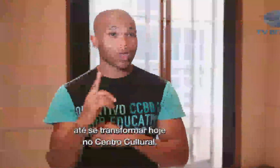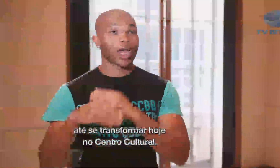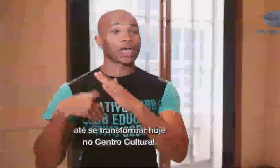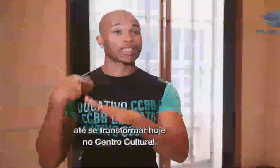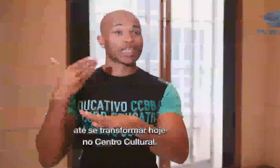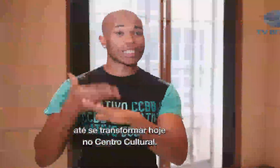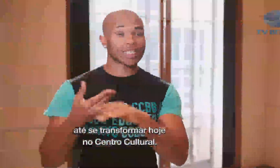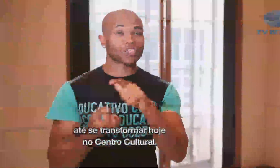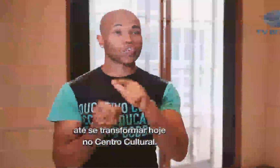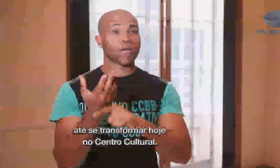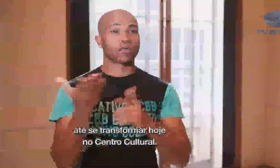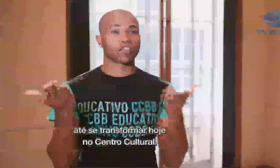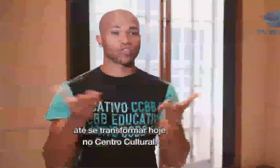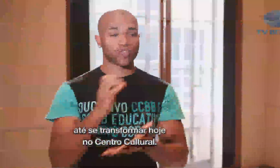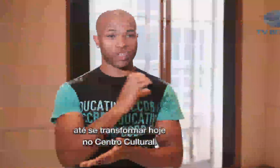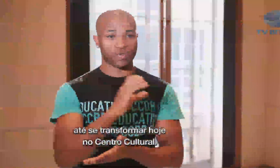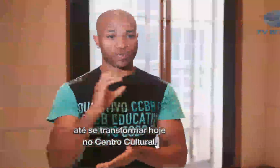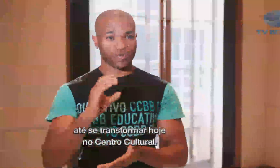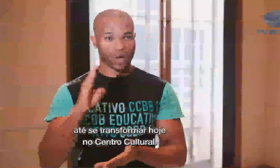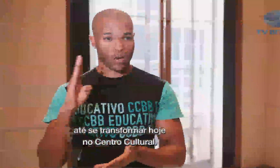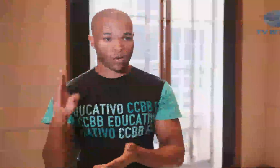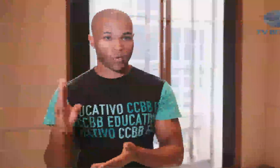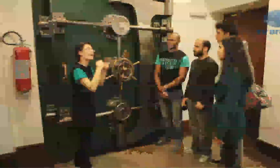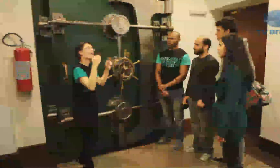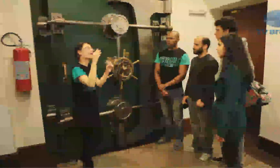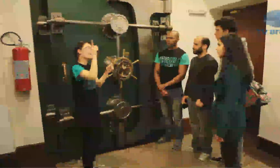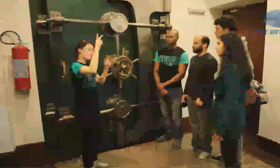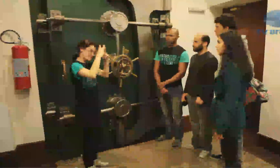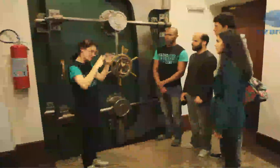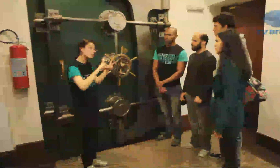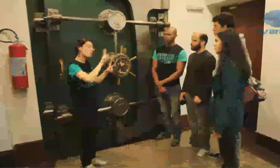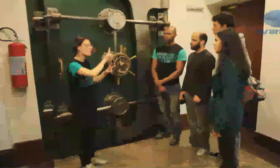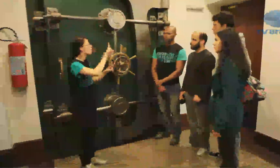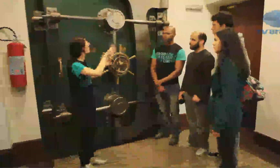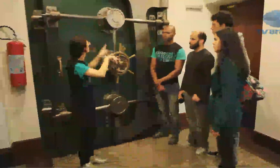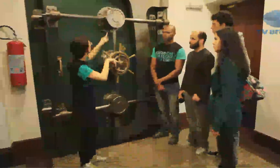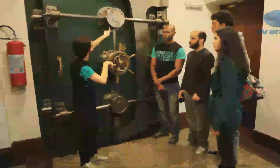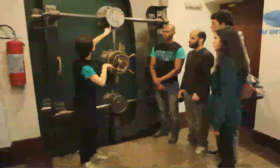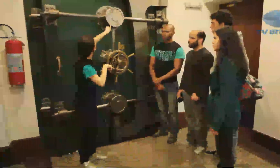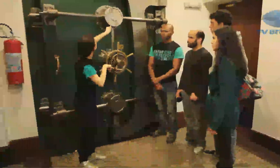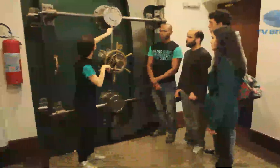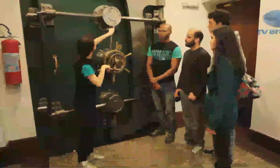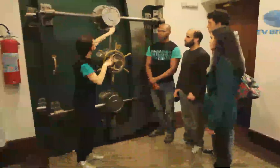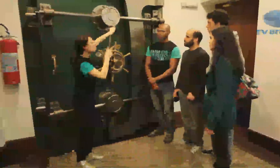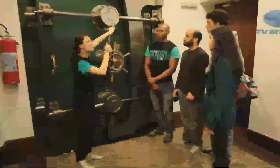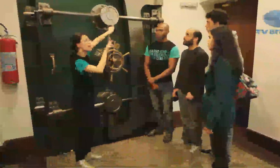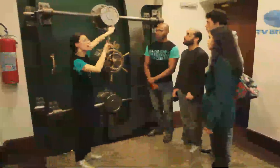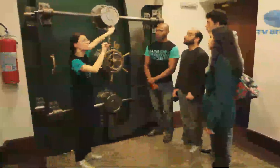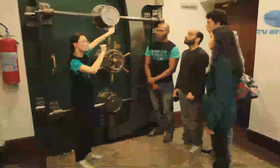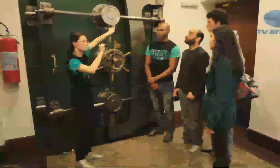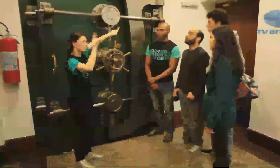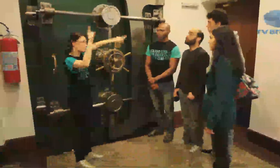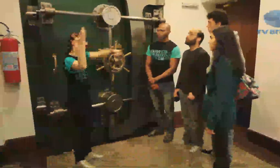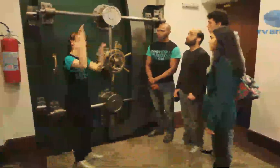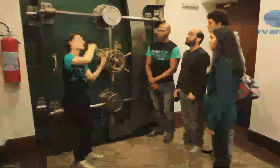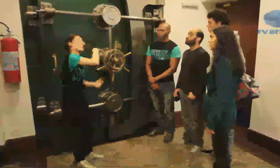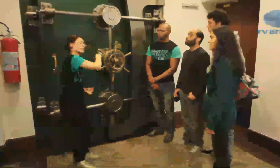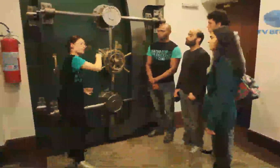até se transformar hoje no Centro Cultural. Em frente a um dos cofres antigos do Banco, o grupo com três surdos é guiado